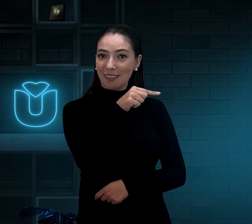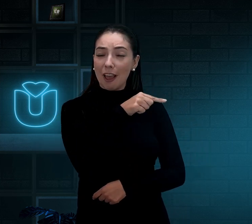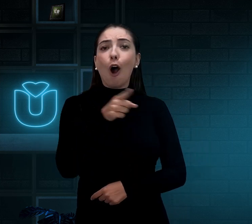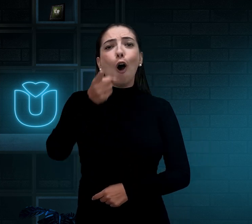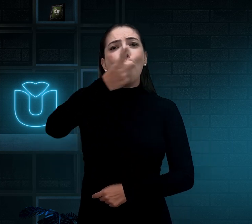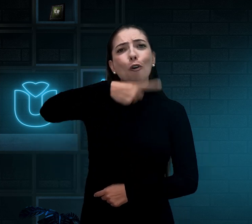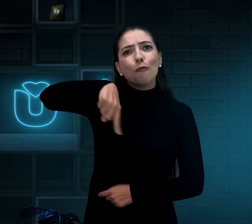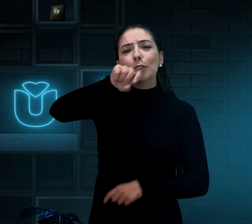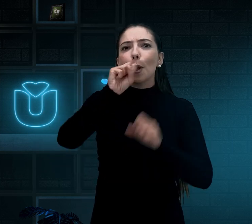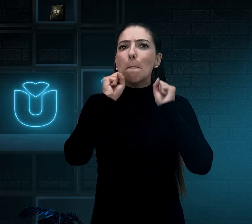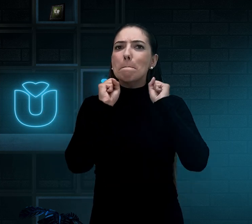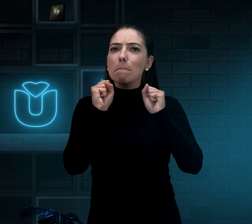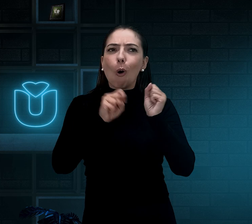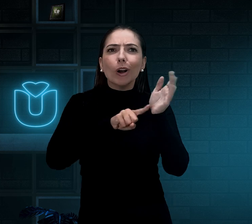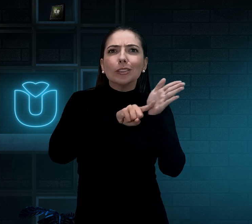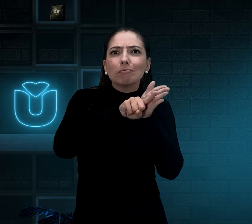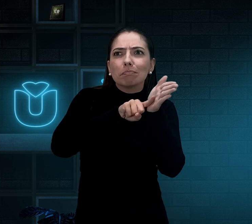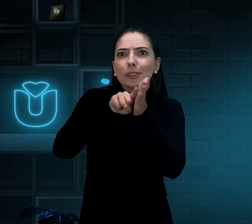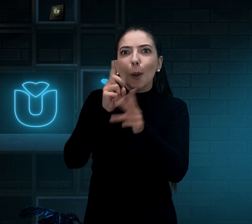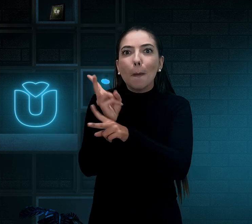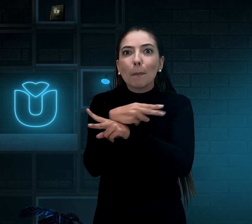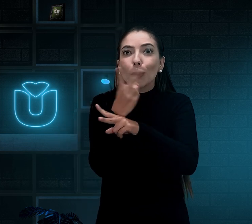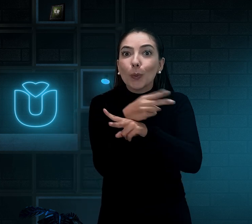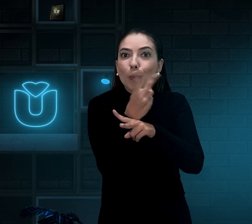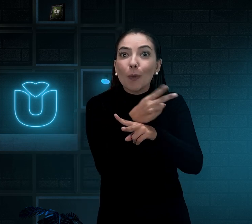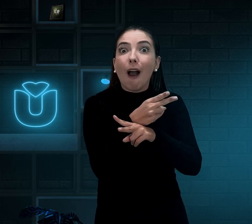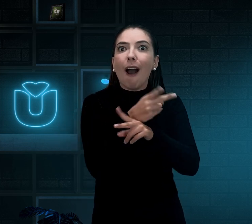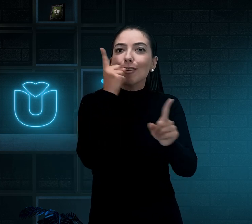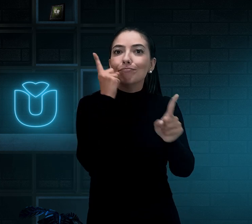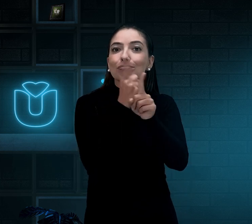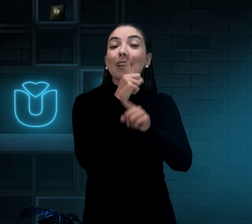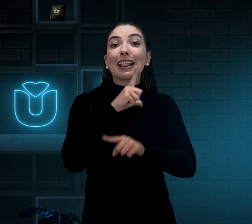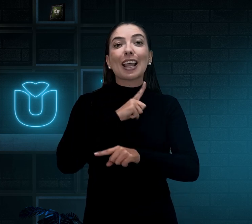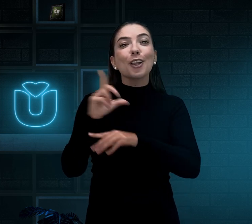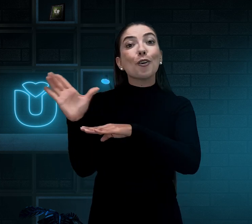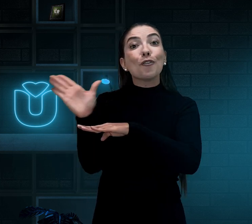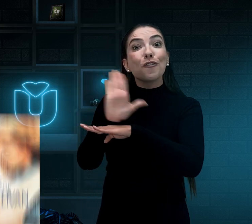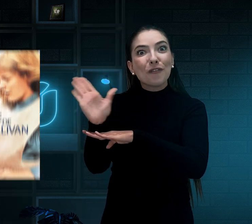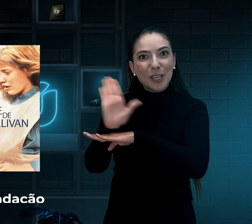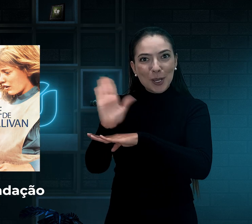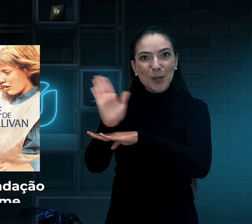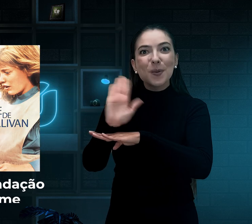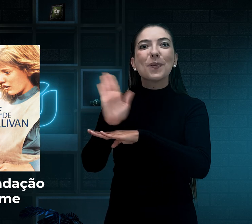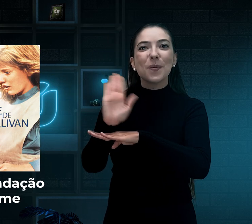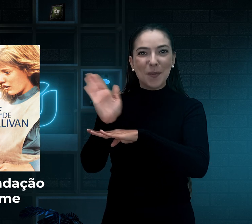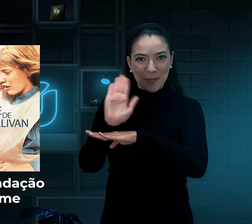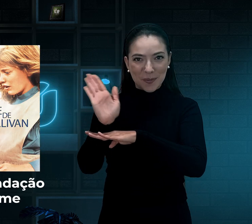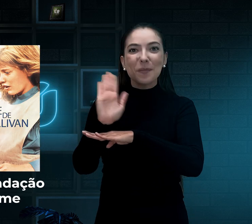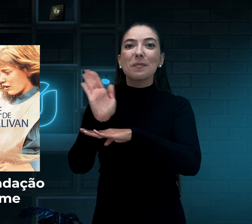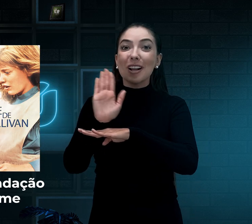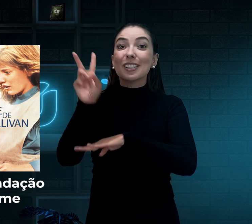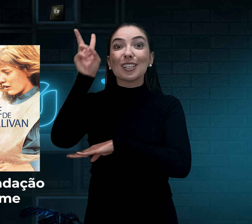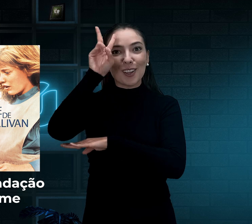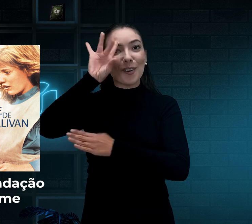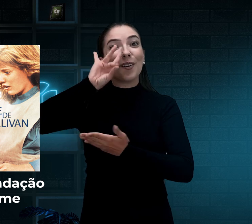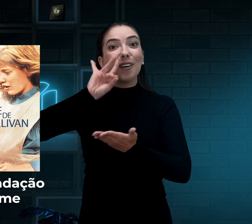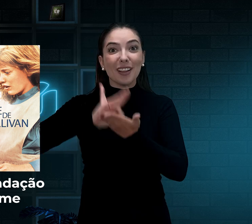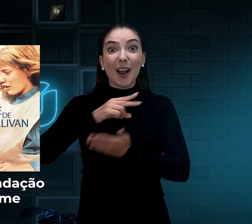Vocês podem pesquisar e procurar até que encontrem um filme que fala sobre a